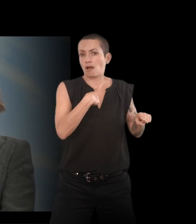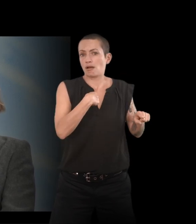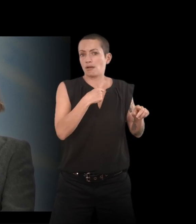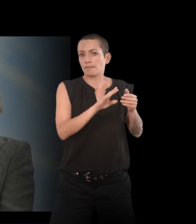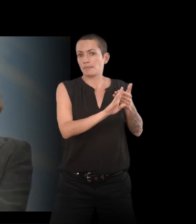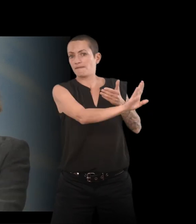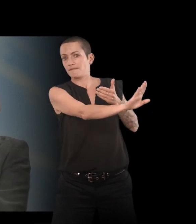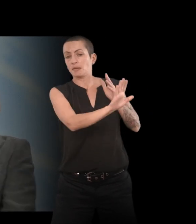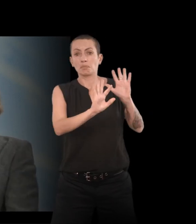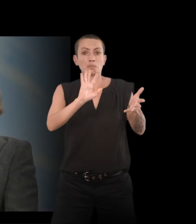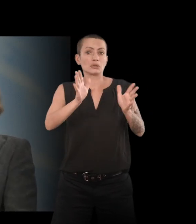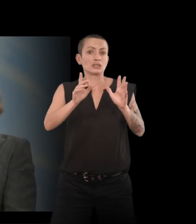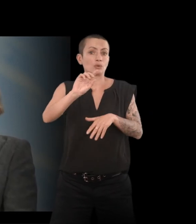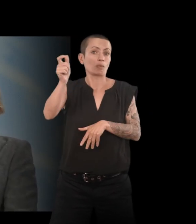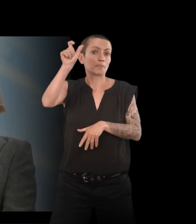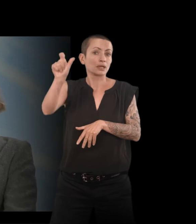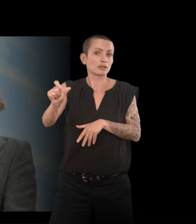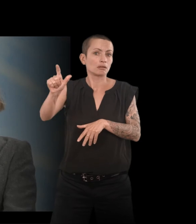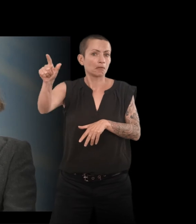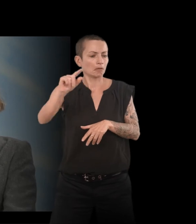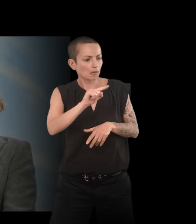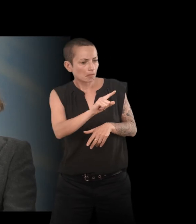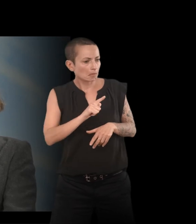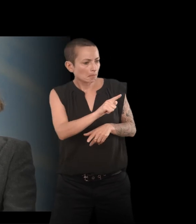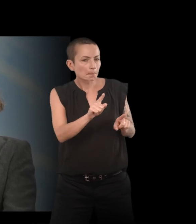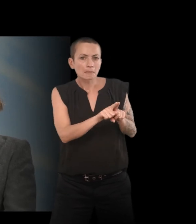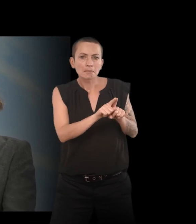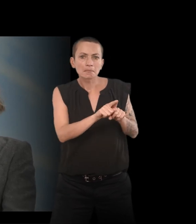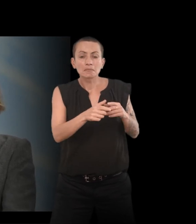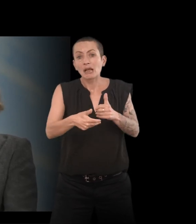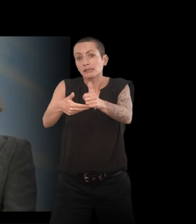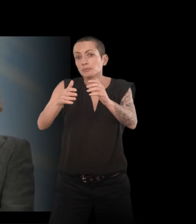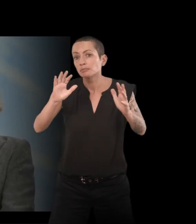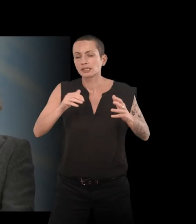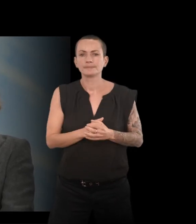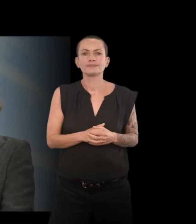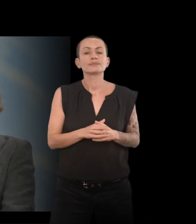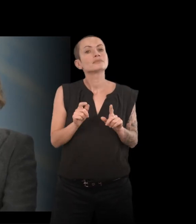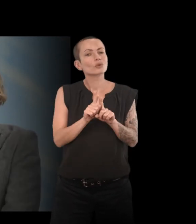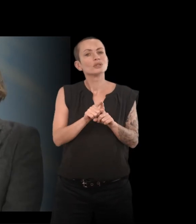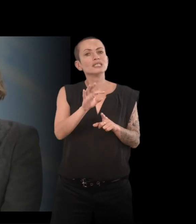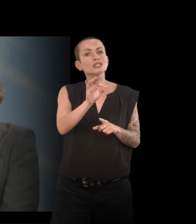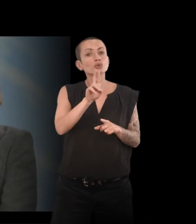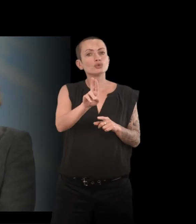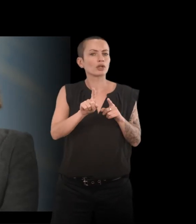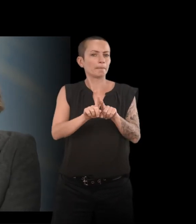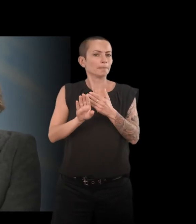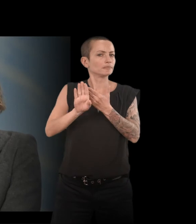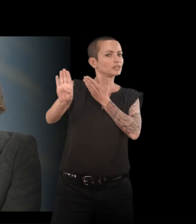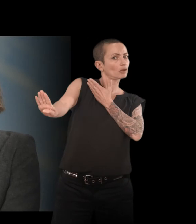à s'identifier. Et c'est... c'est... Et puis aussi, tu... Enfin, de cette prise de distance vous permet aussi de vous éloigner de ce